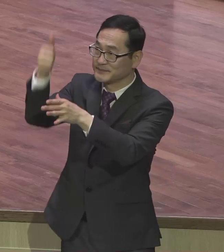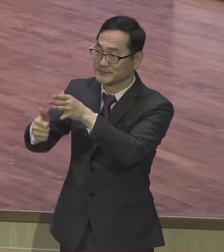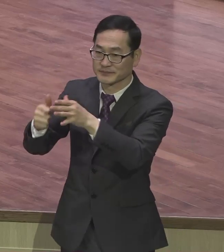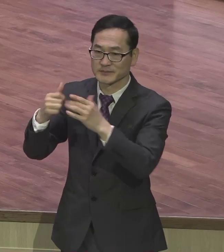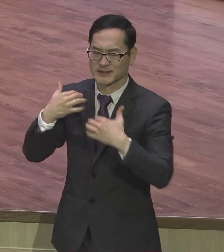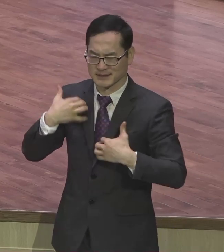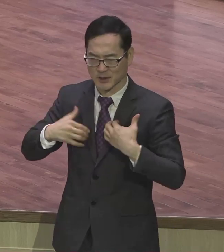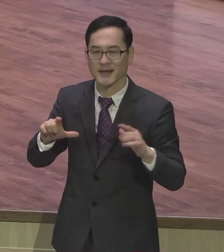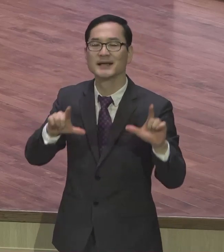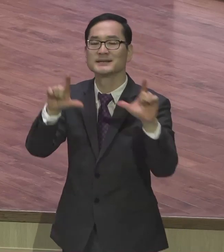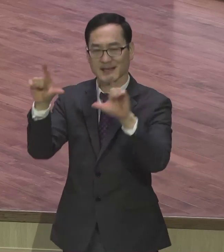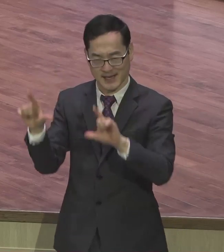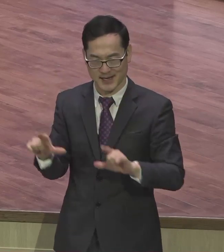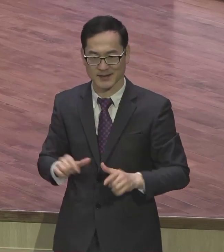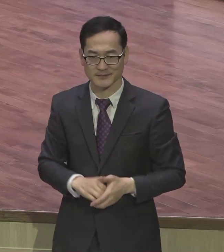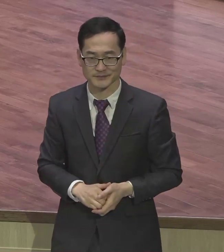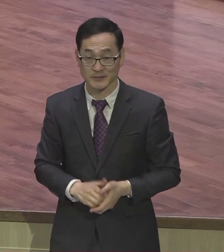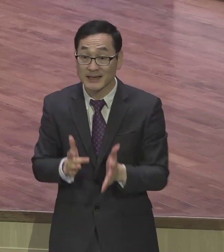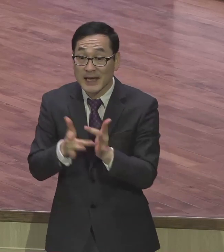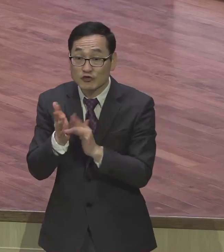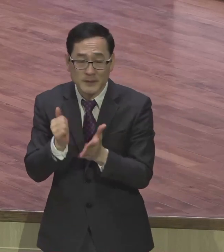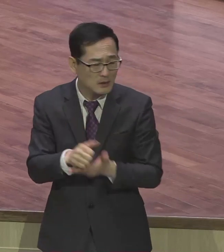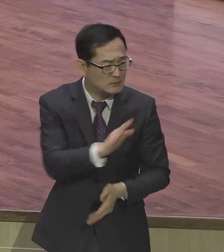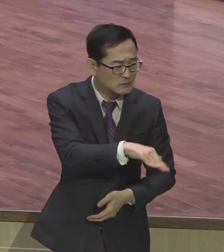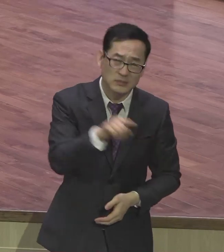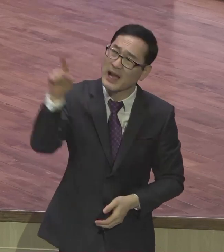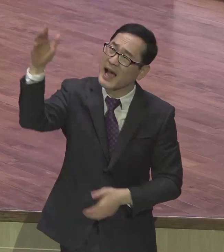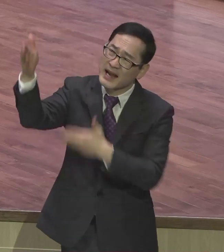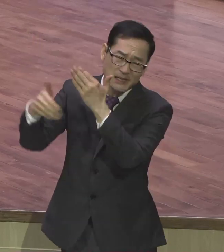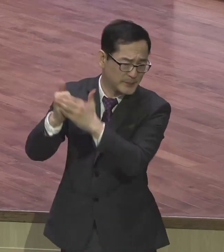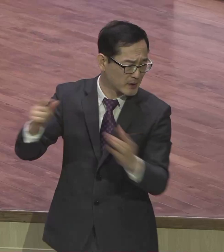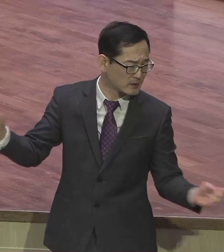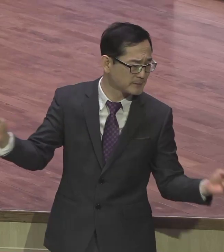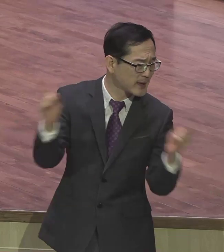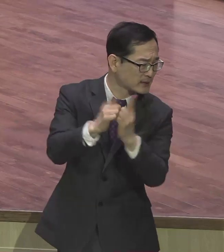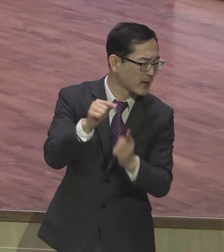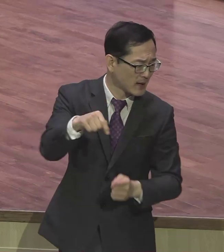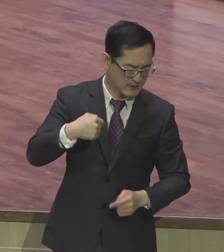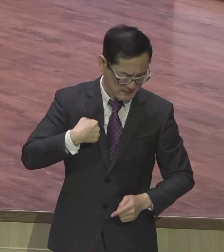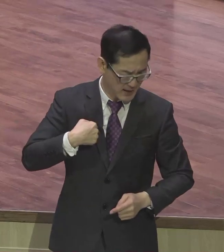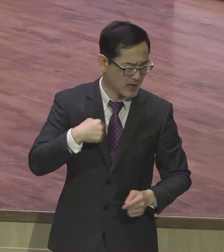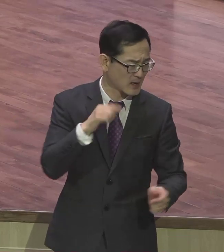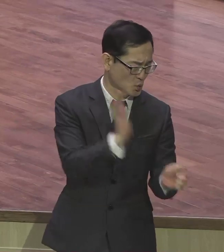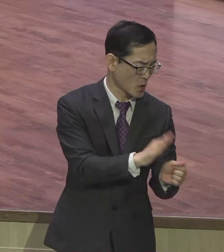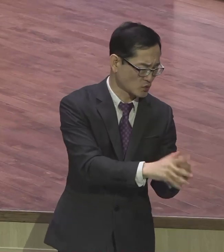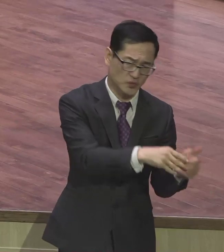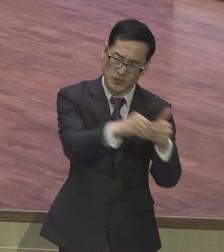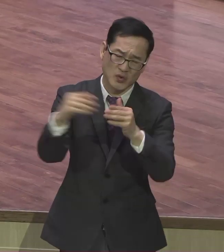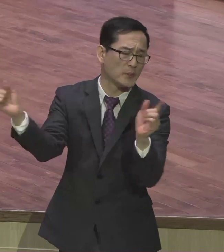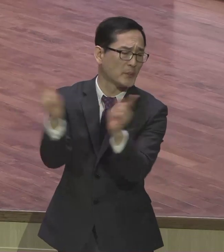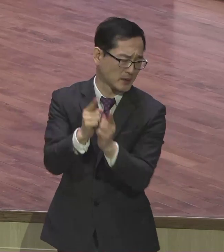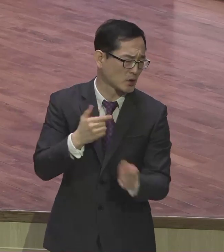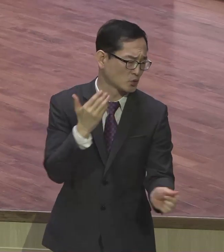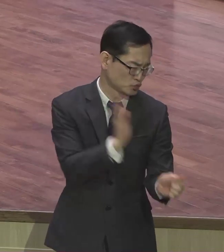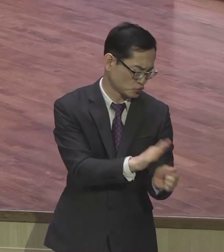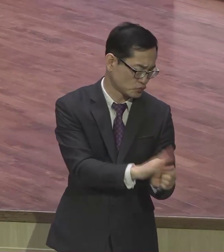내가 다 해결해 주었으니까 이제 하나님 아버지 잘 모시고 행복하게 늘 살아라 그렇게 말씀하셨어요